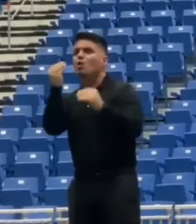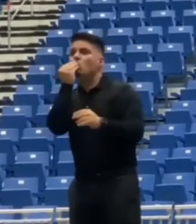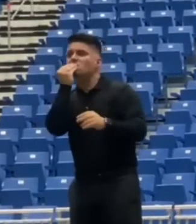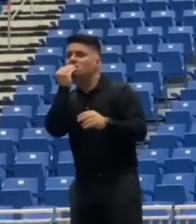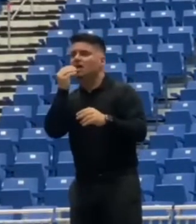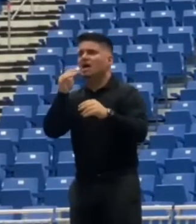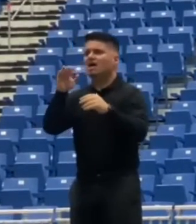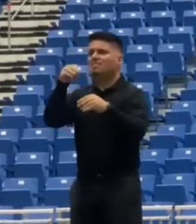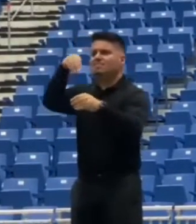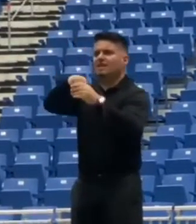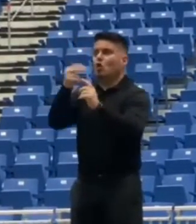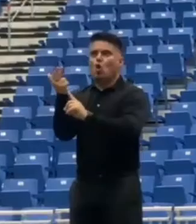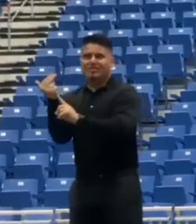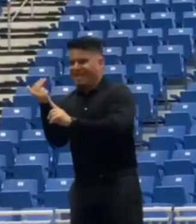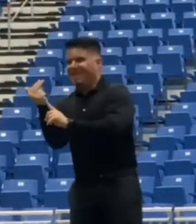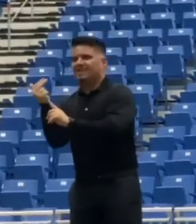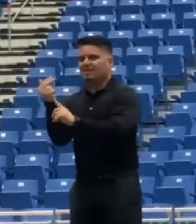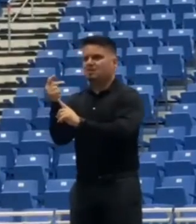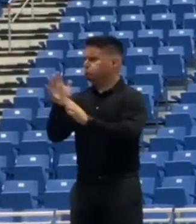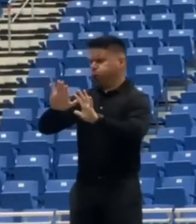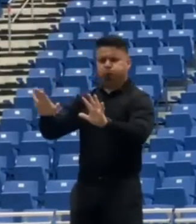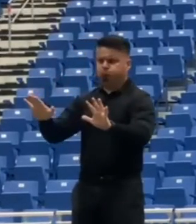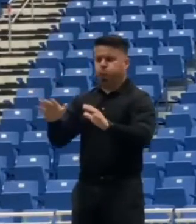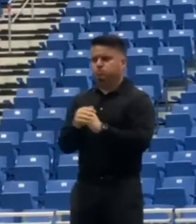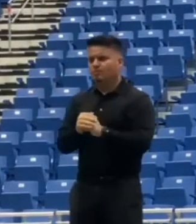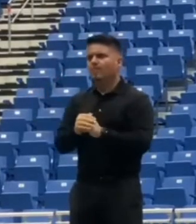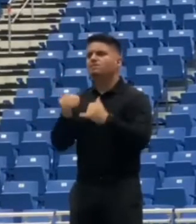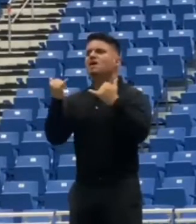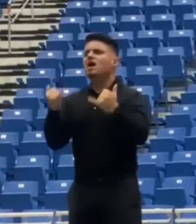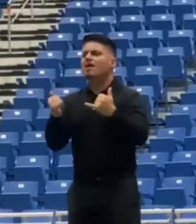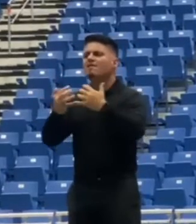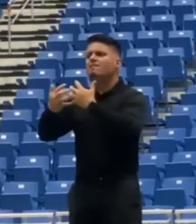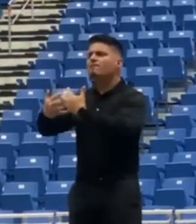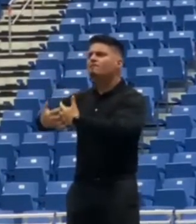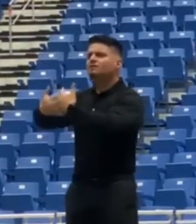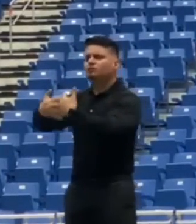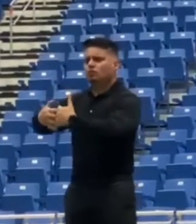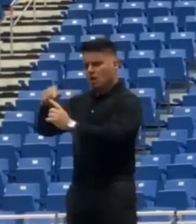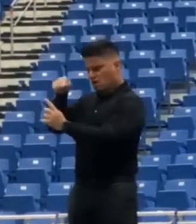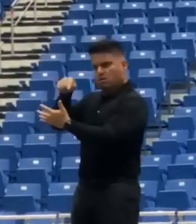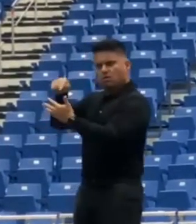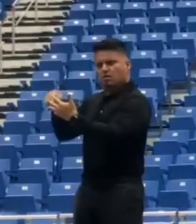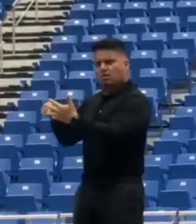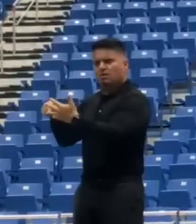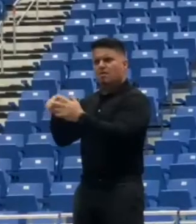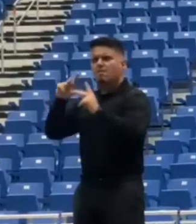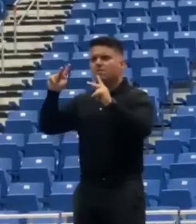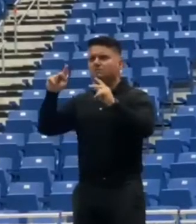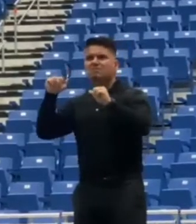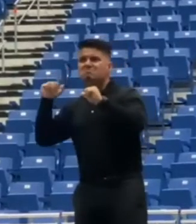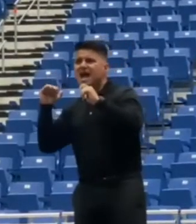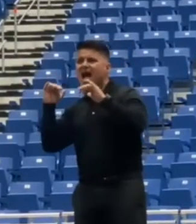Las operaciones privadas, tales como manufactureras o industrias que no atienden público, podrán